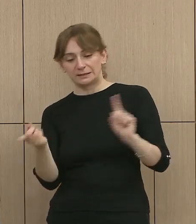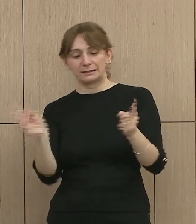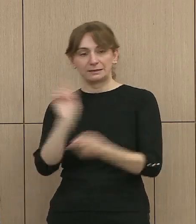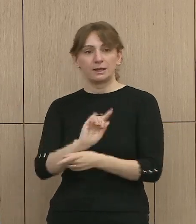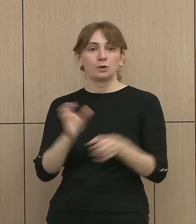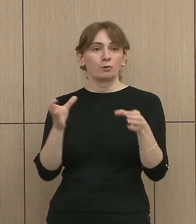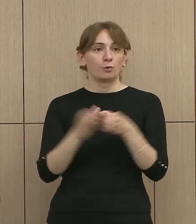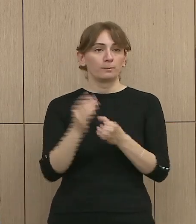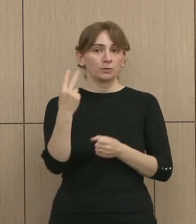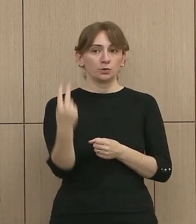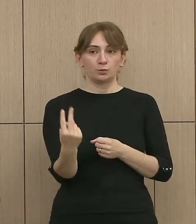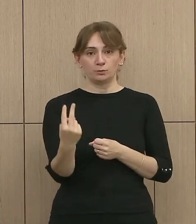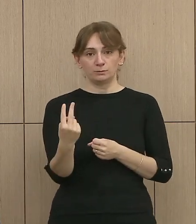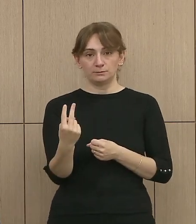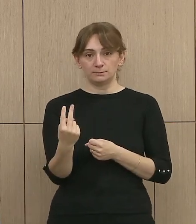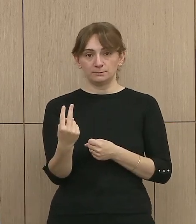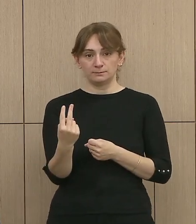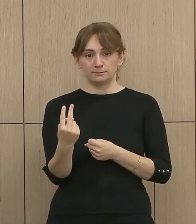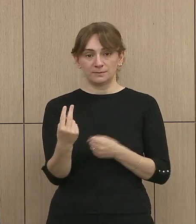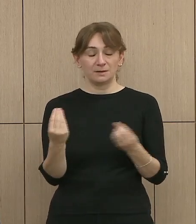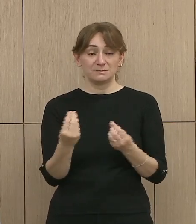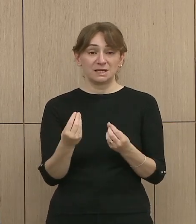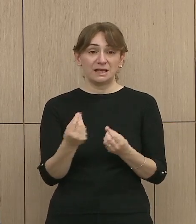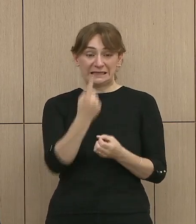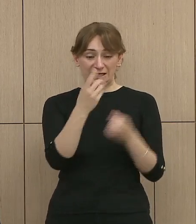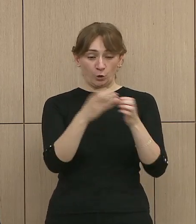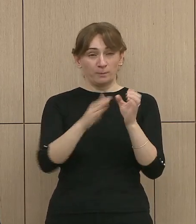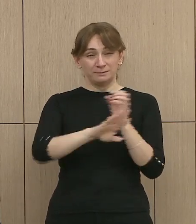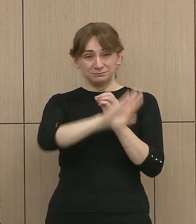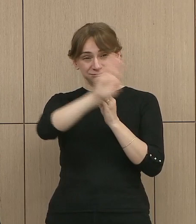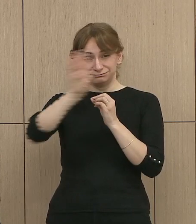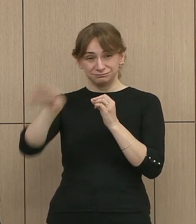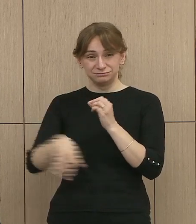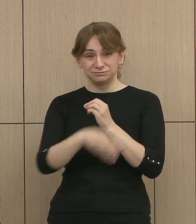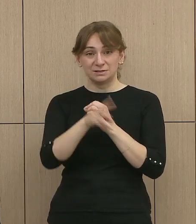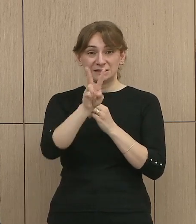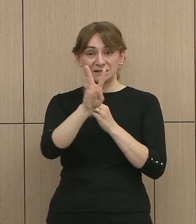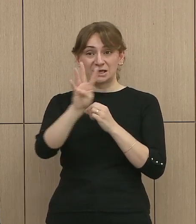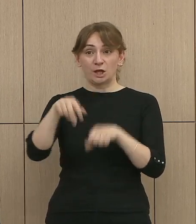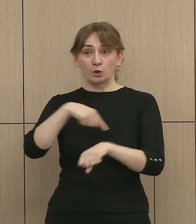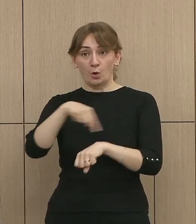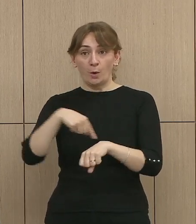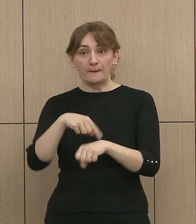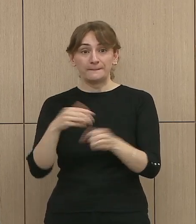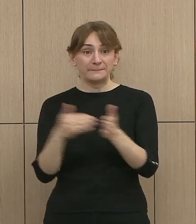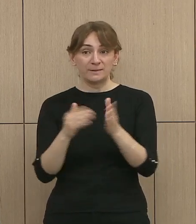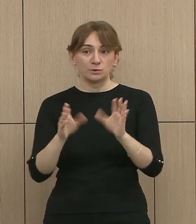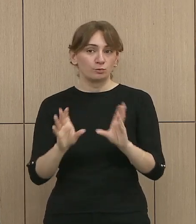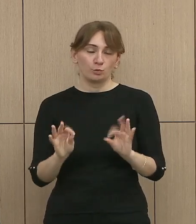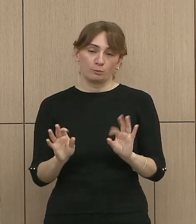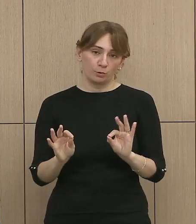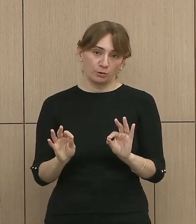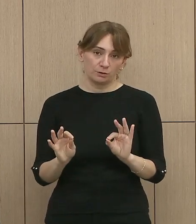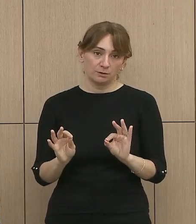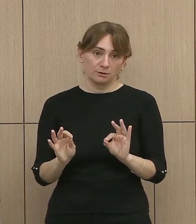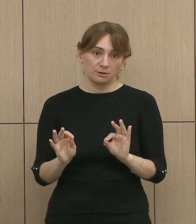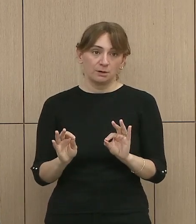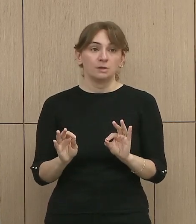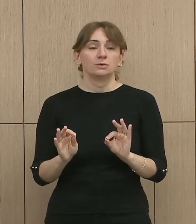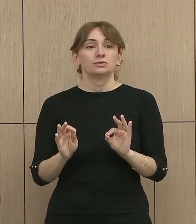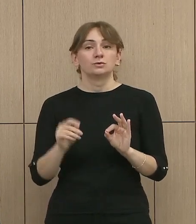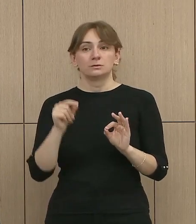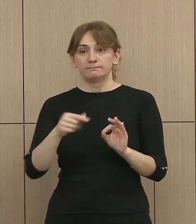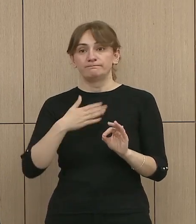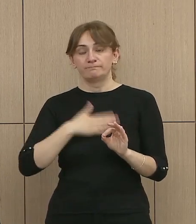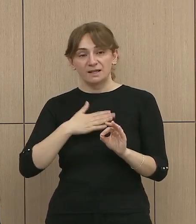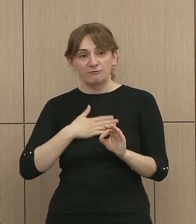bënë të vetë në kuptimin e përqendrimit në proces, dhe është si o pamundësi për